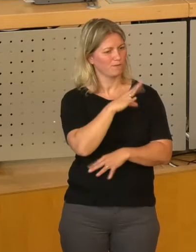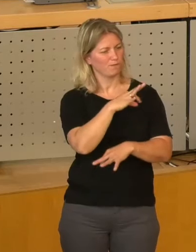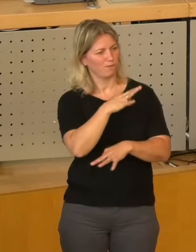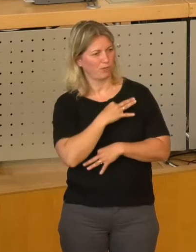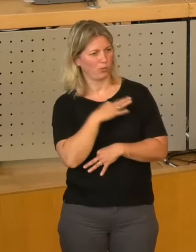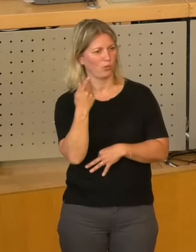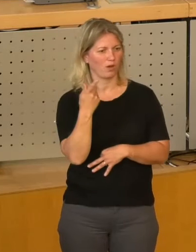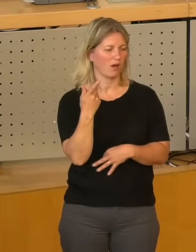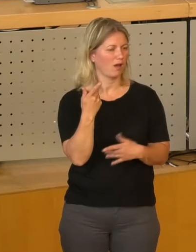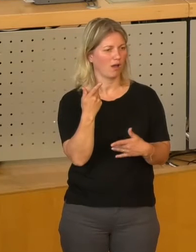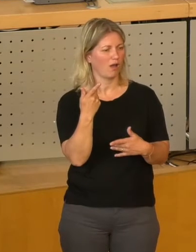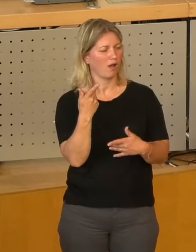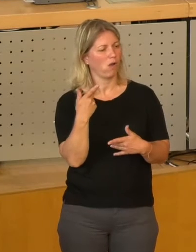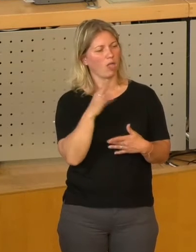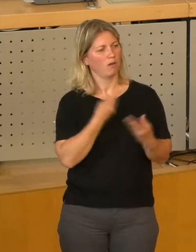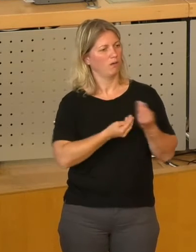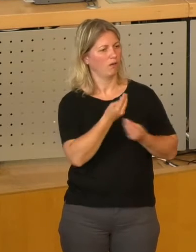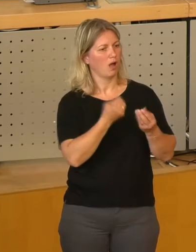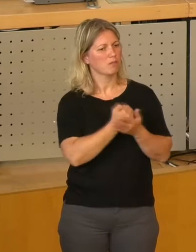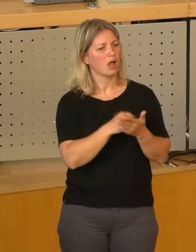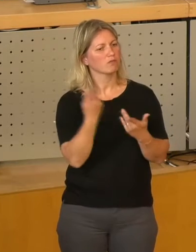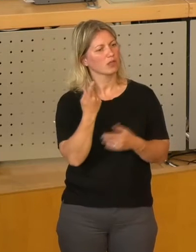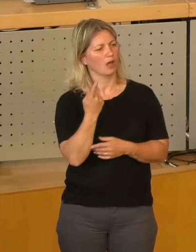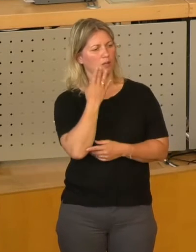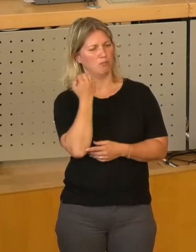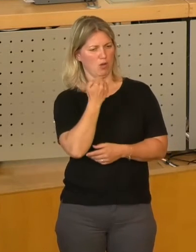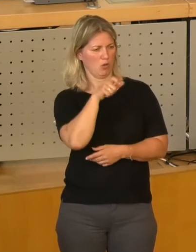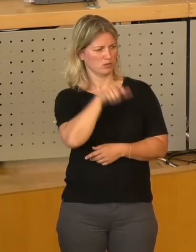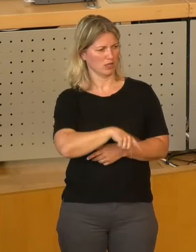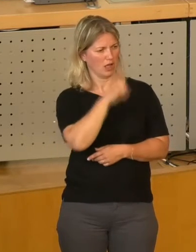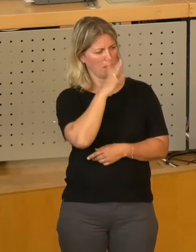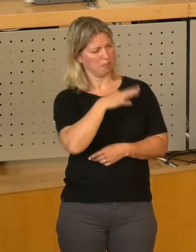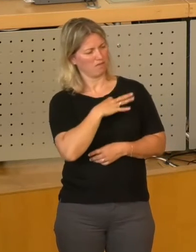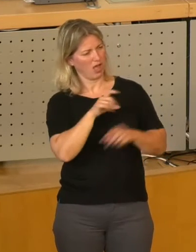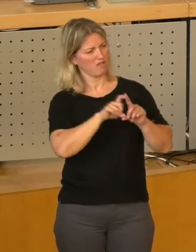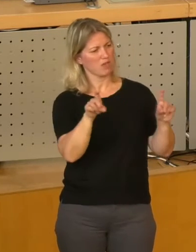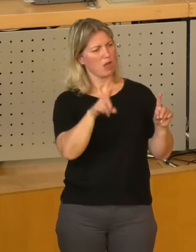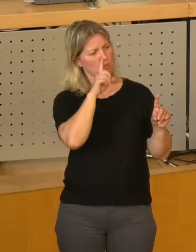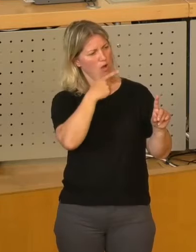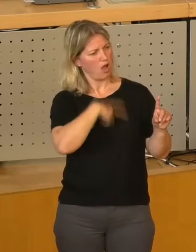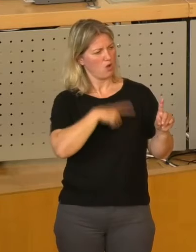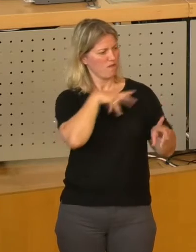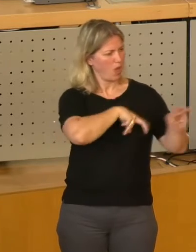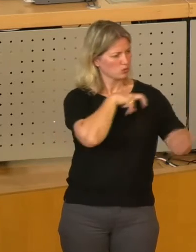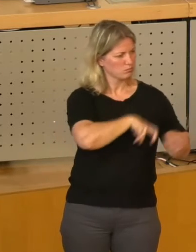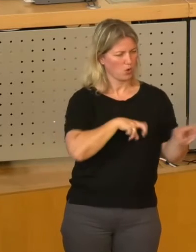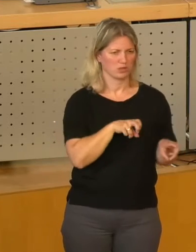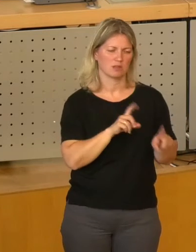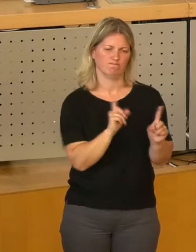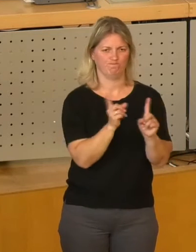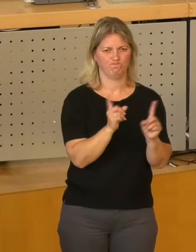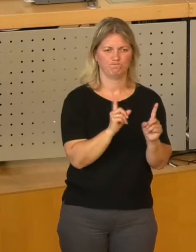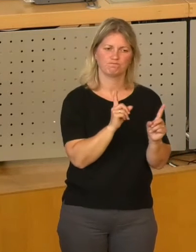böser Privater, der hier abkassiert. Und dann würde ich empfehlen, gucken wir doch mal gemeinsam drauf,